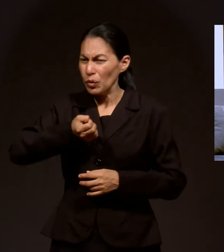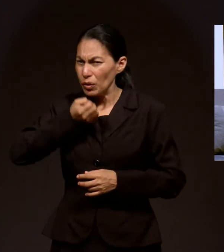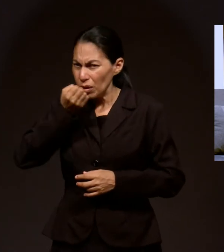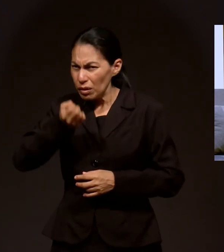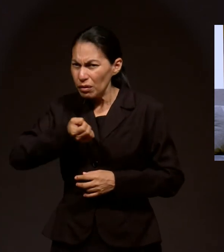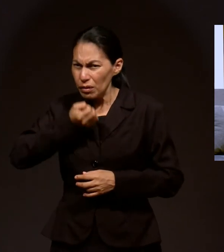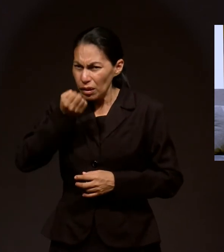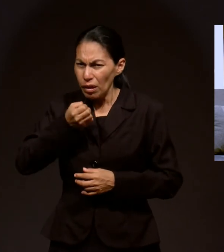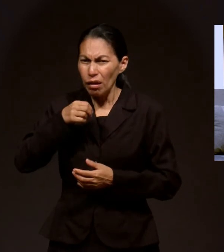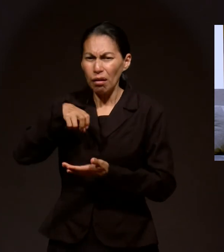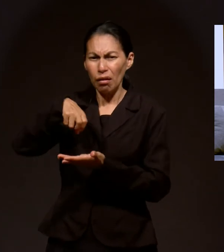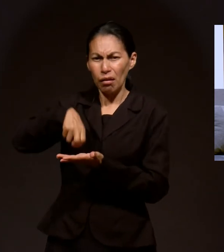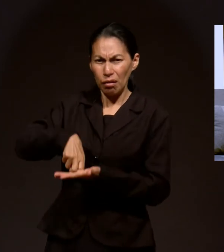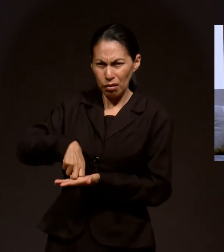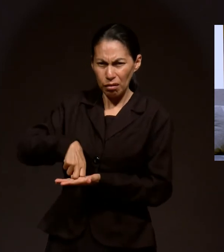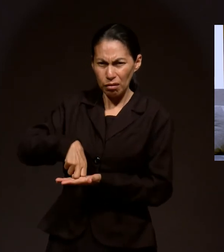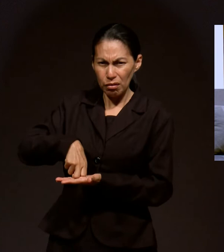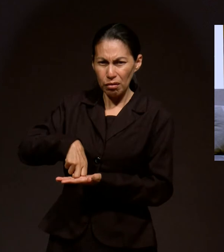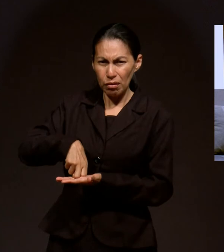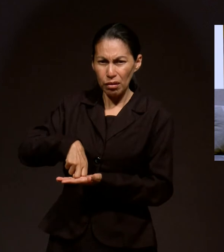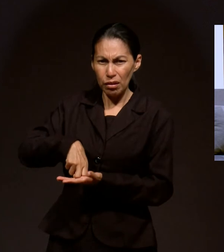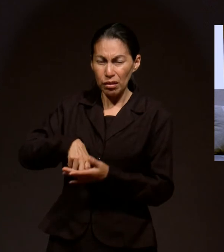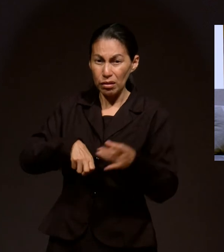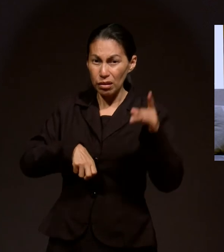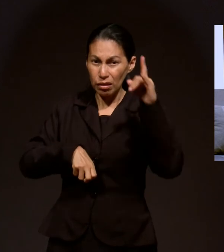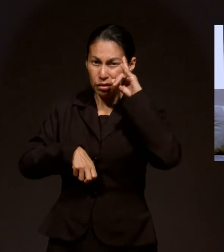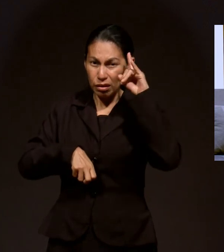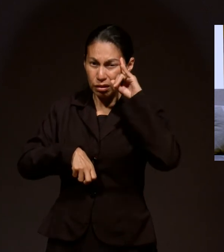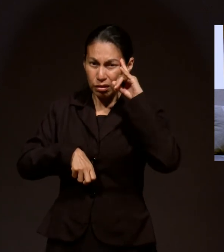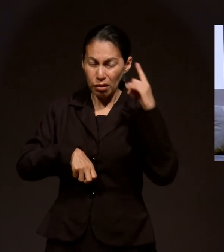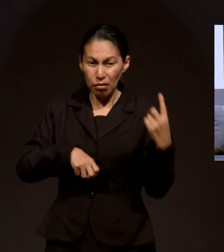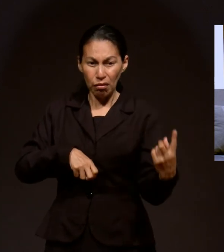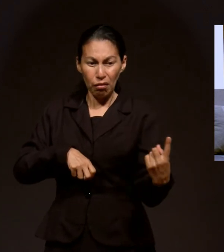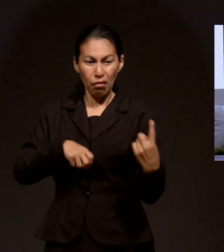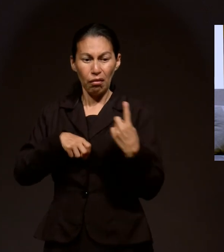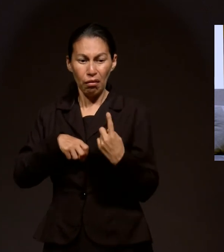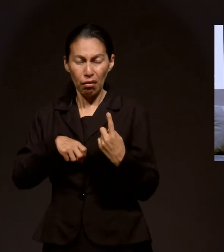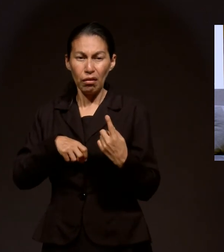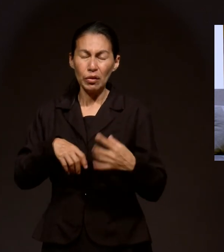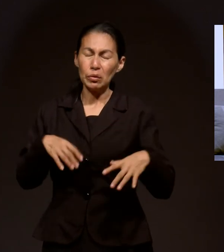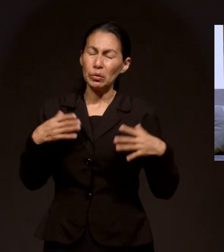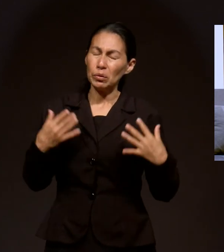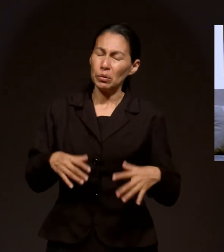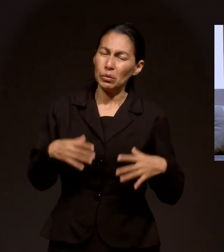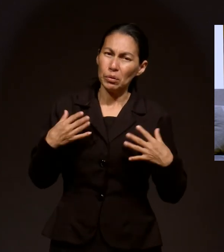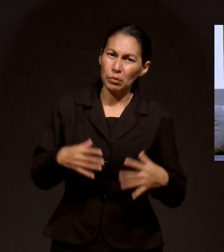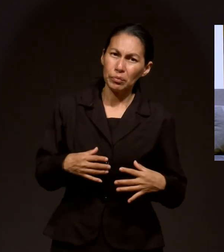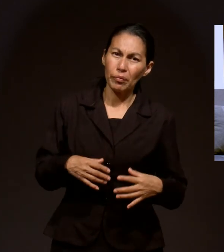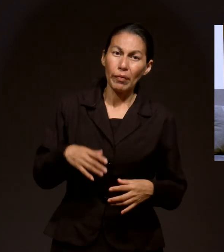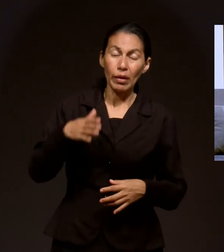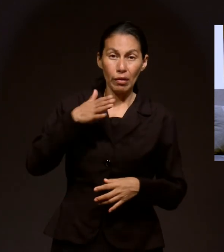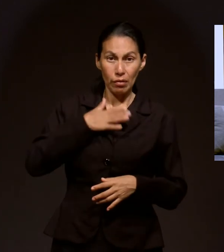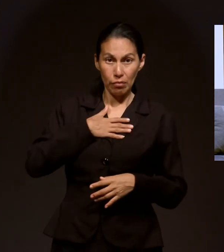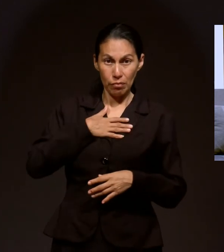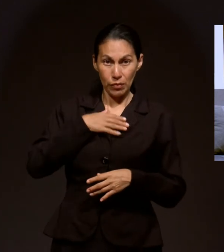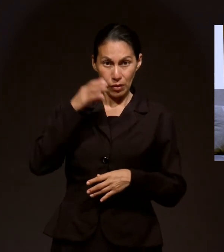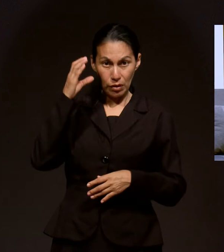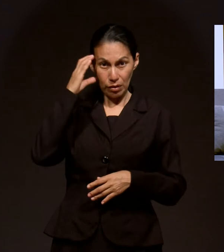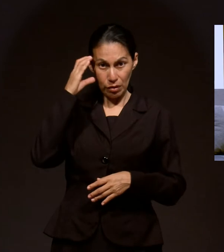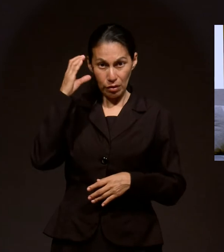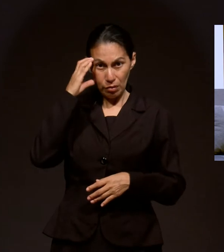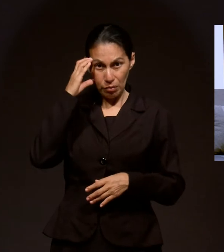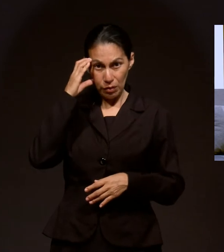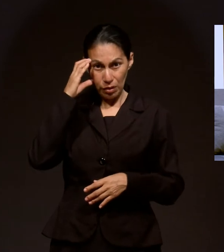yo tuve que dejar de orar visiblemente, porque yo no me podía arrodillar. Es más, en mi cama dormía mi mamá, mis dos hermanas y mi